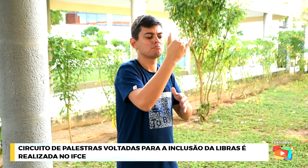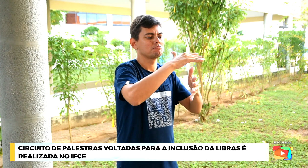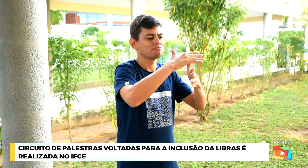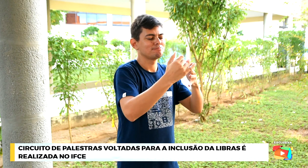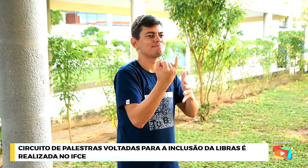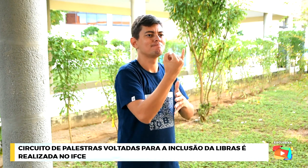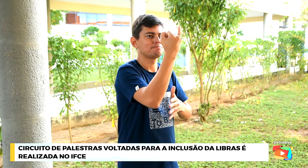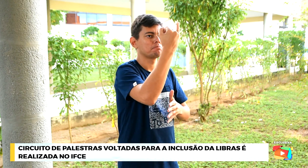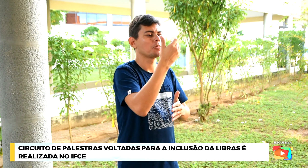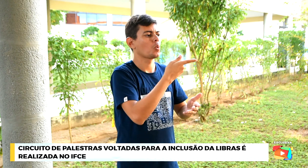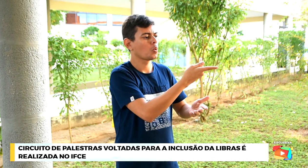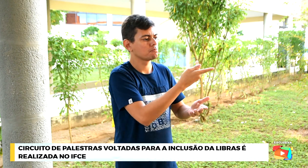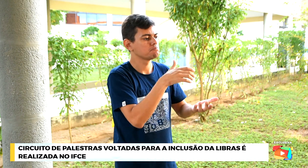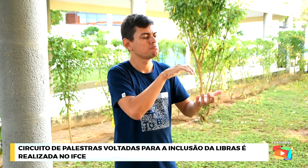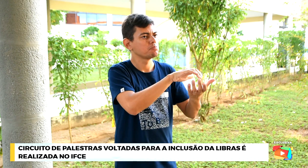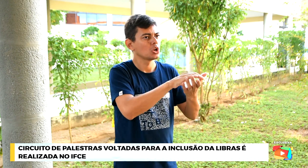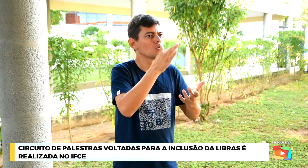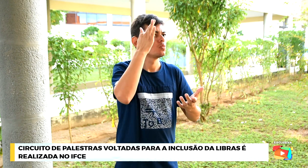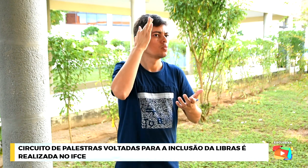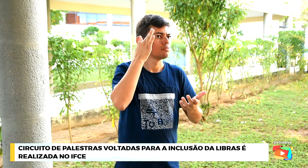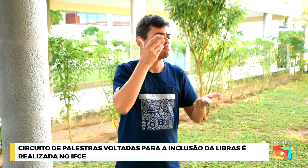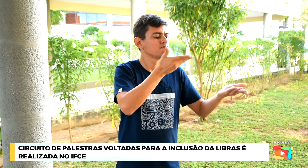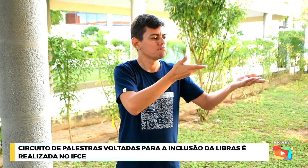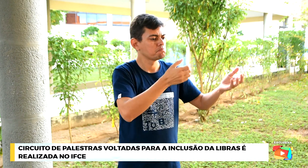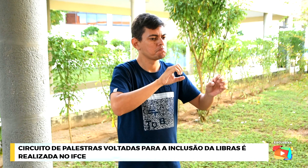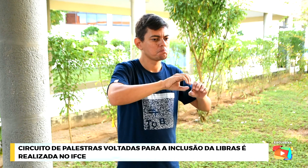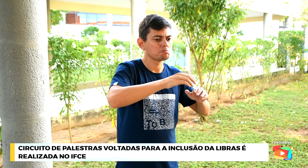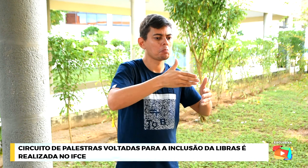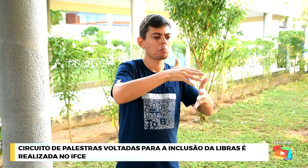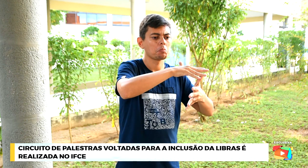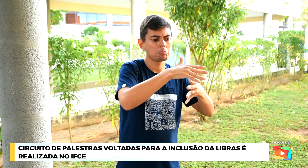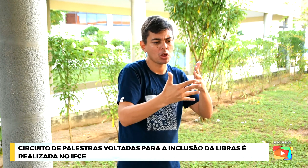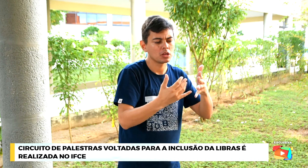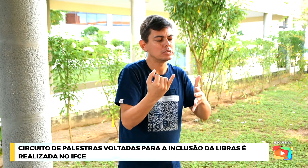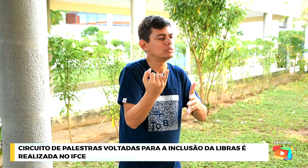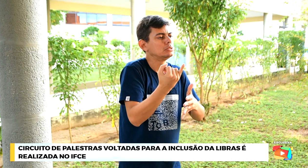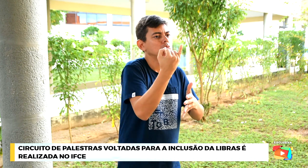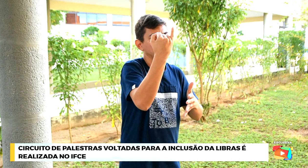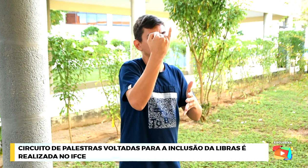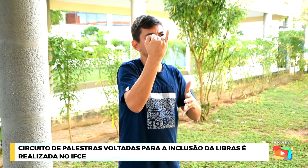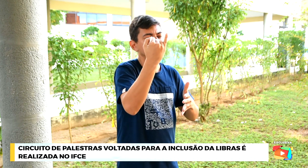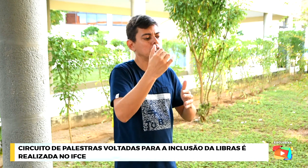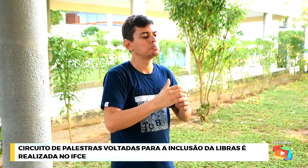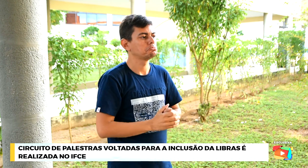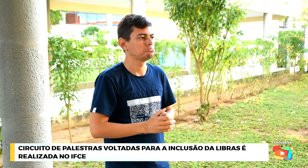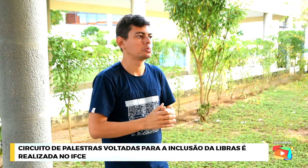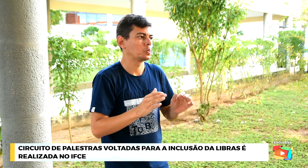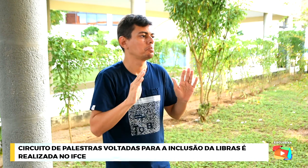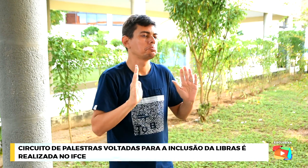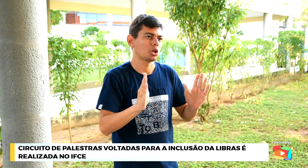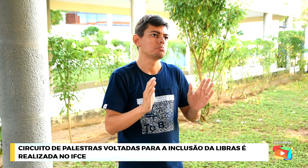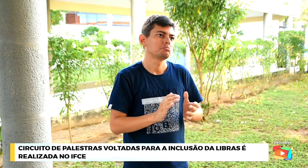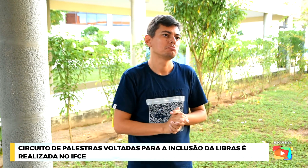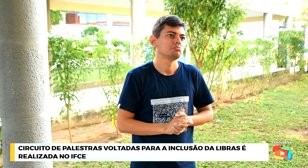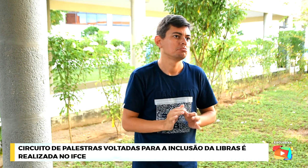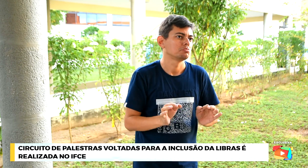eles estão nessa interação e a gente sabe da importância que é a língua de sinais, que ela é de fato muito